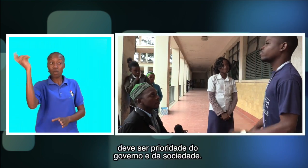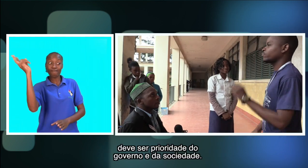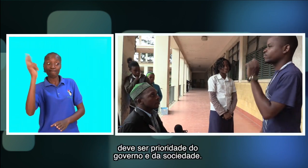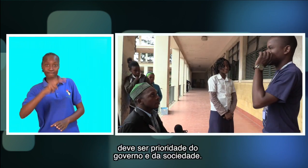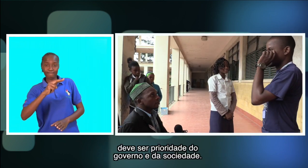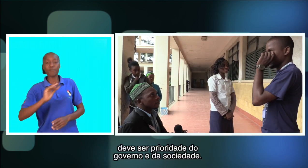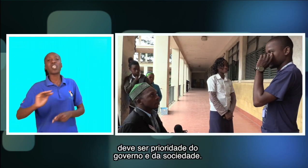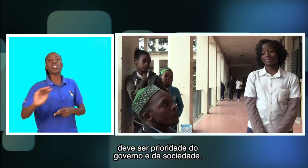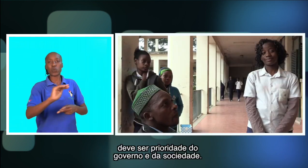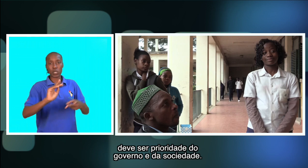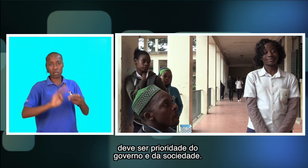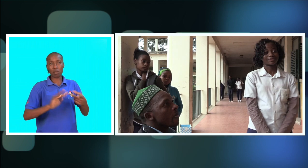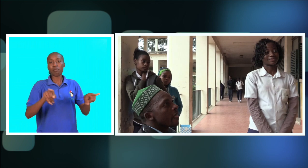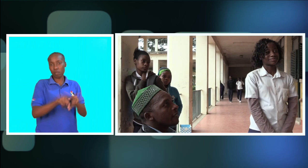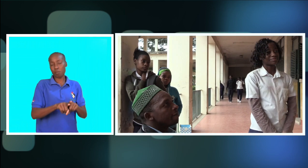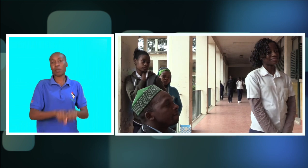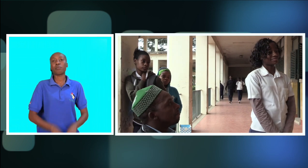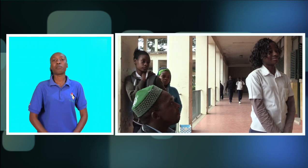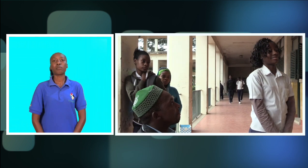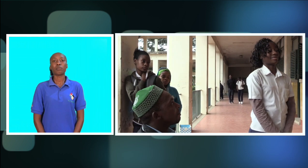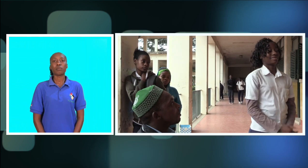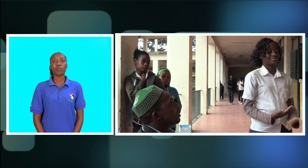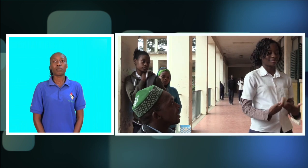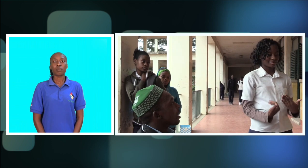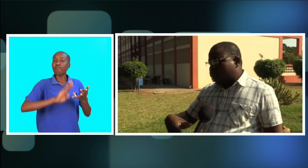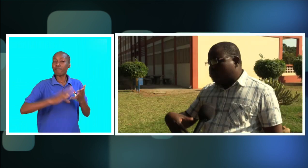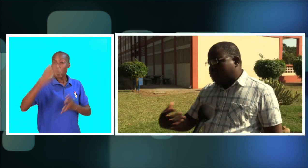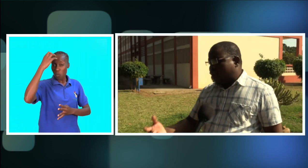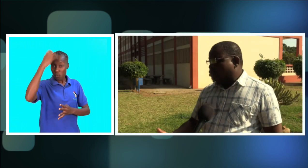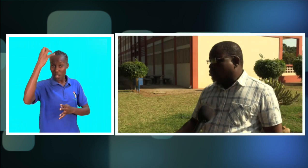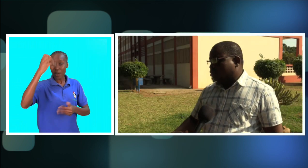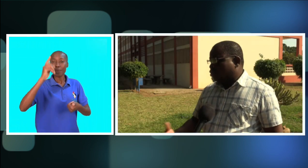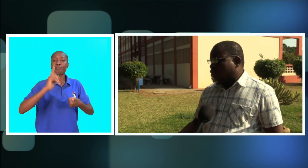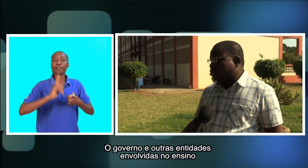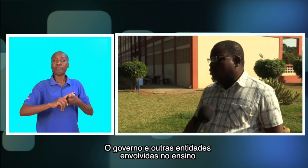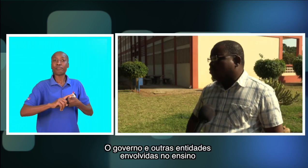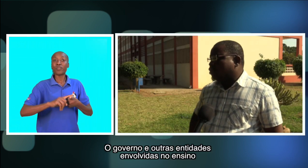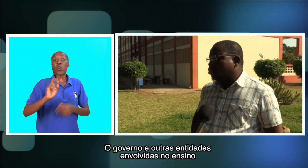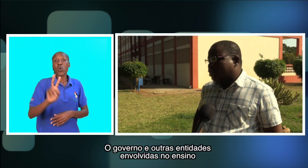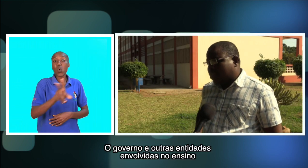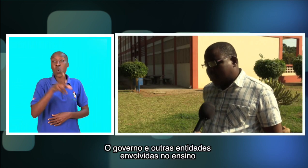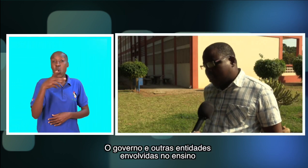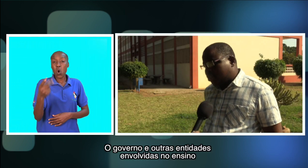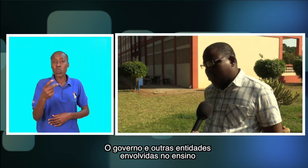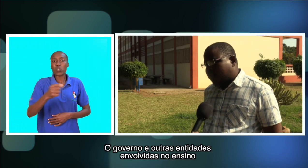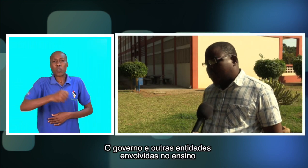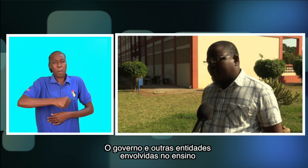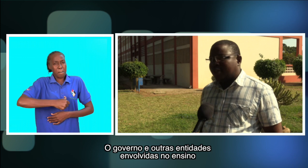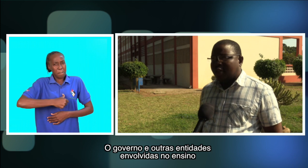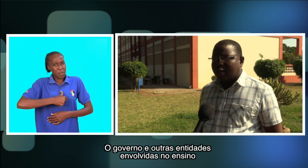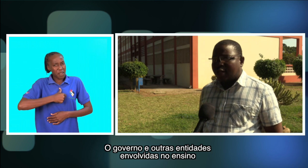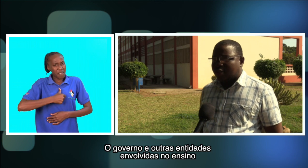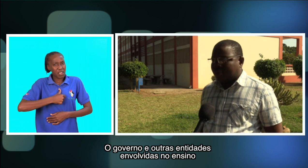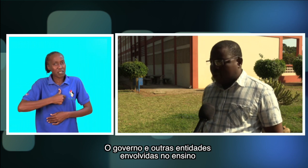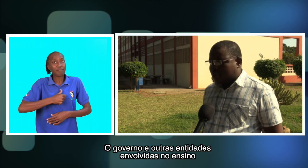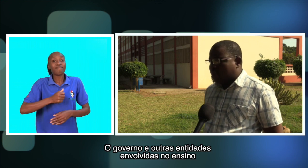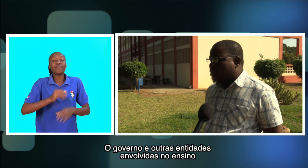governo e da sociedade. O governo, naturalmente, e outras entidades envolvidas na questão de ensinar,